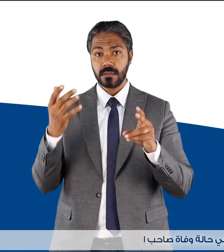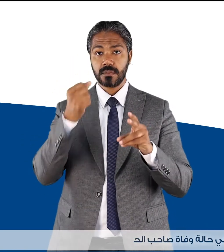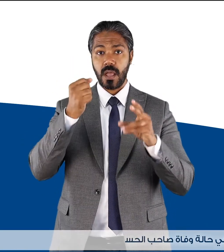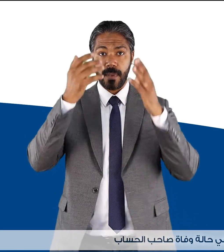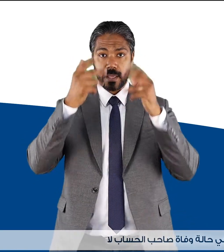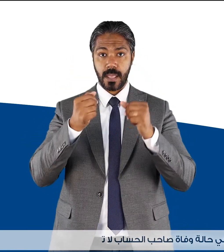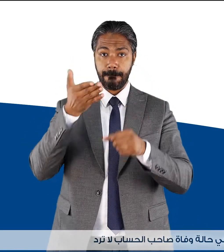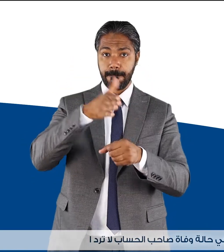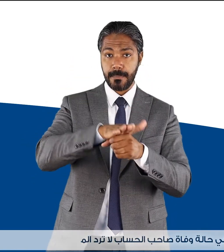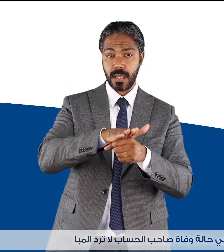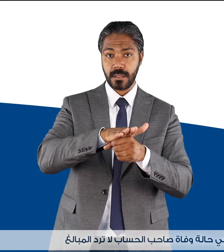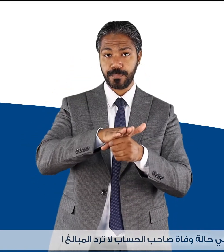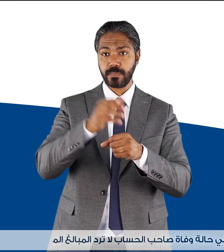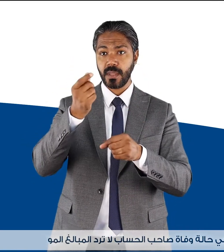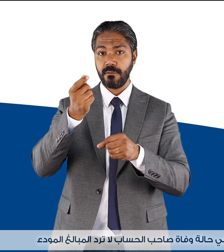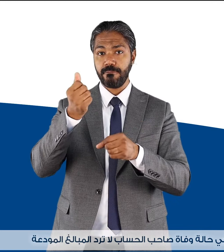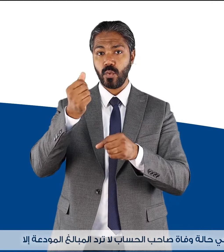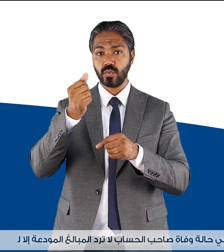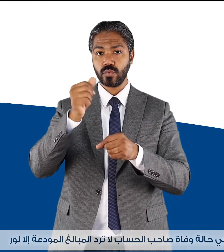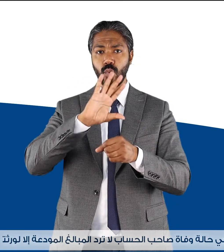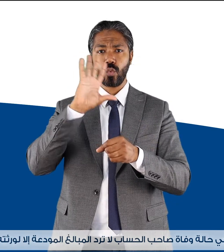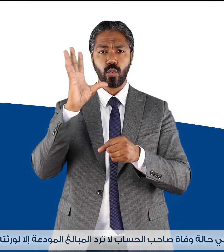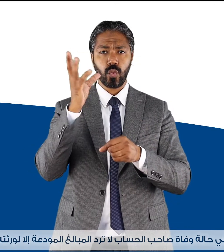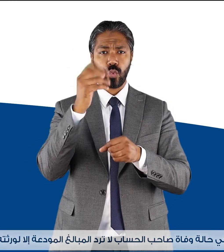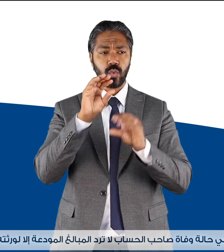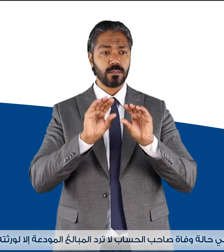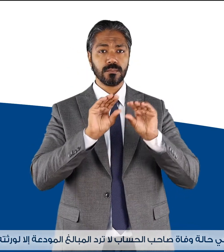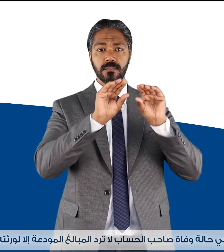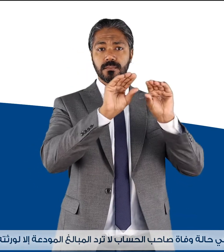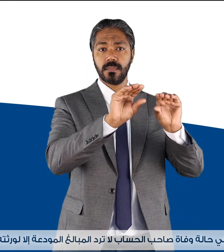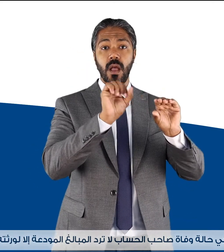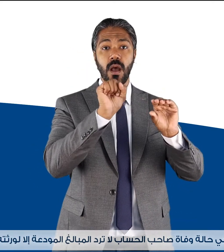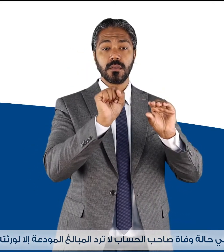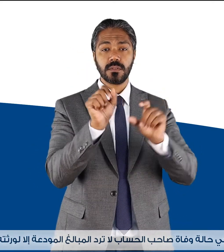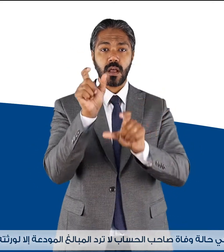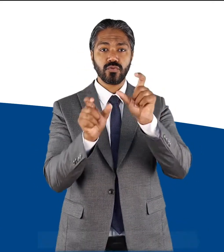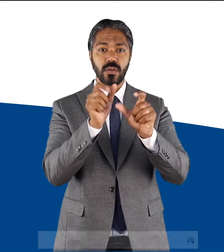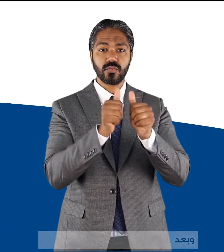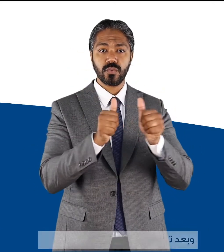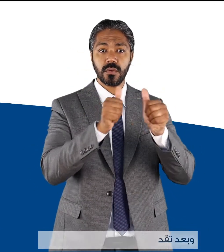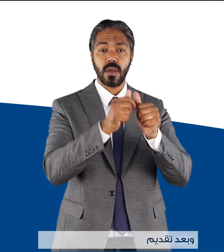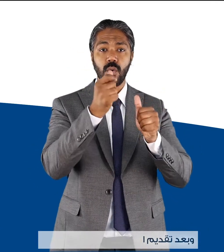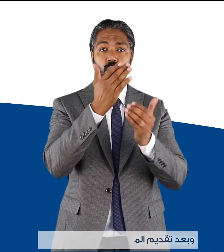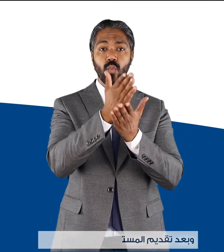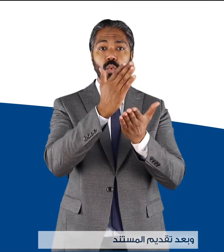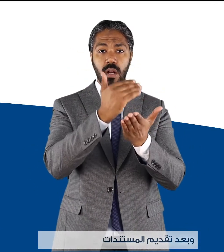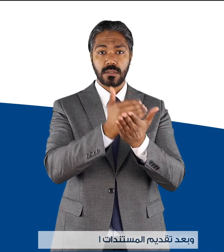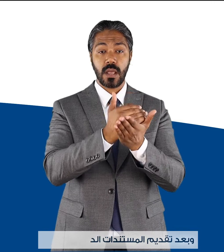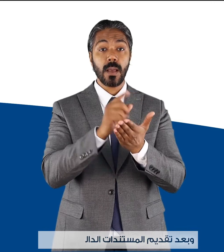صاحب الحساب لا ترد المبالغ المودعة إلا لورثته الشرعيين وبعد تقديم المستندات